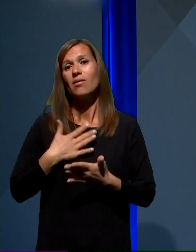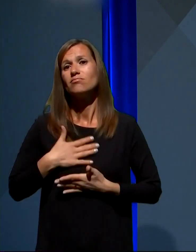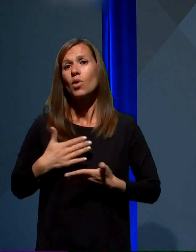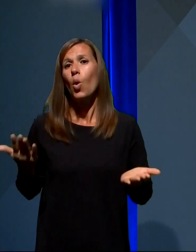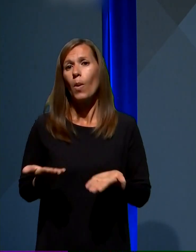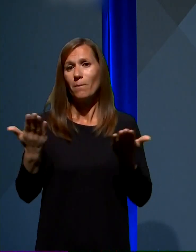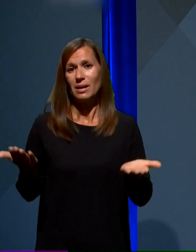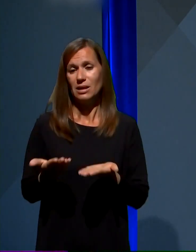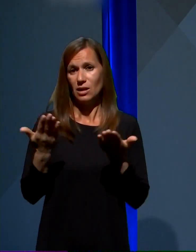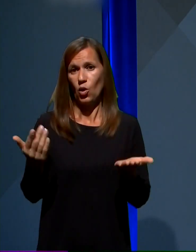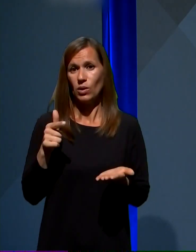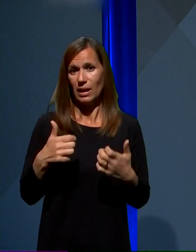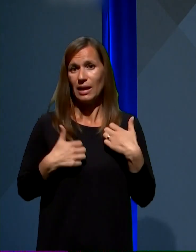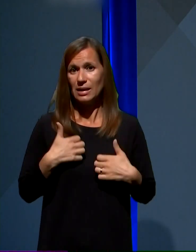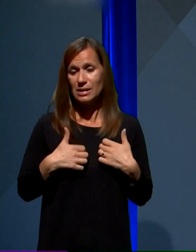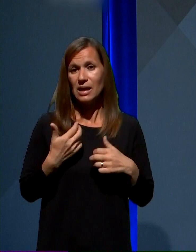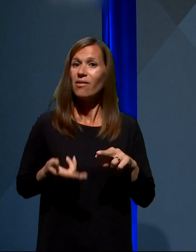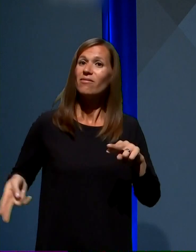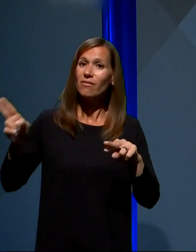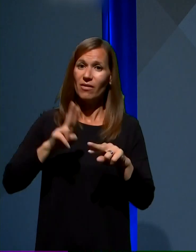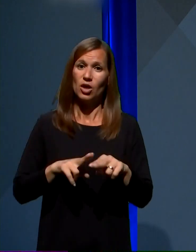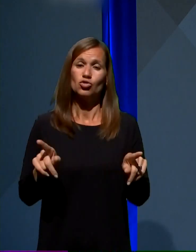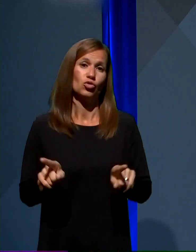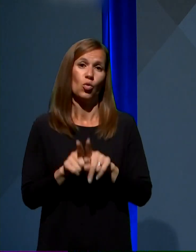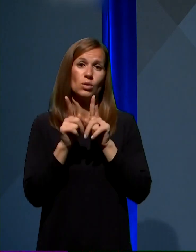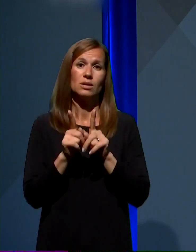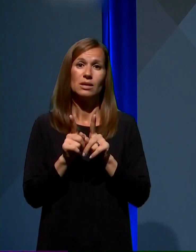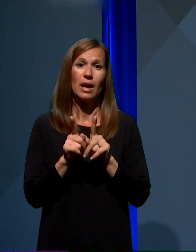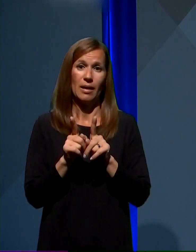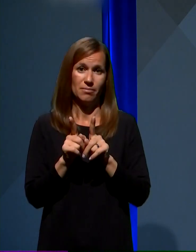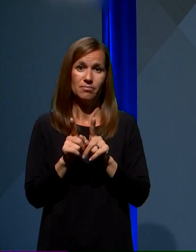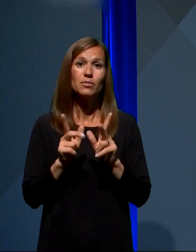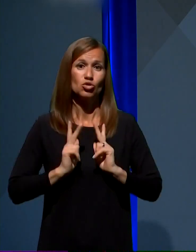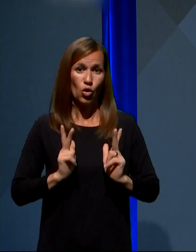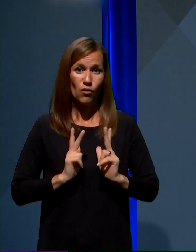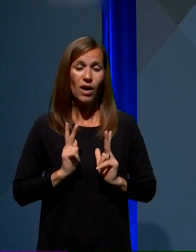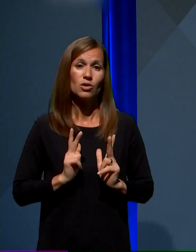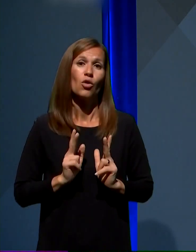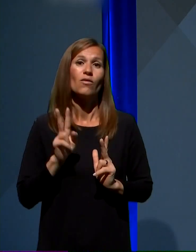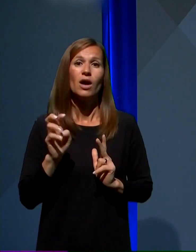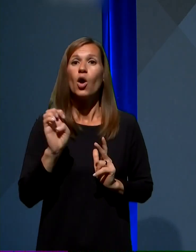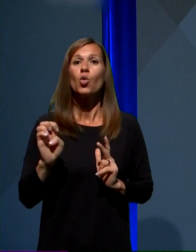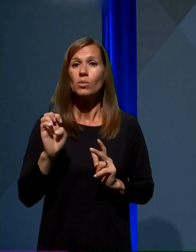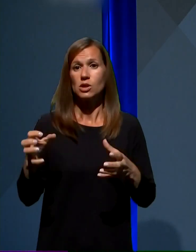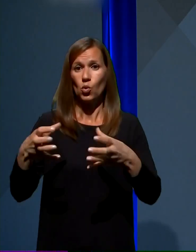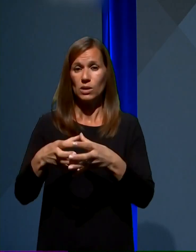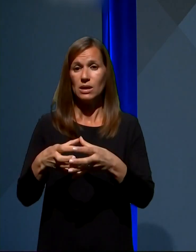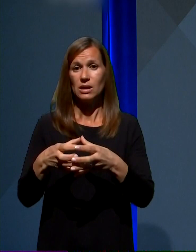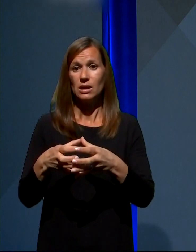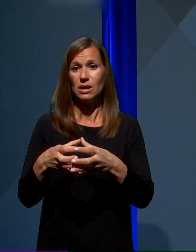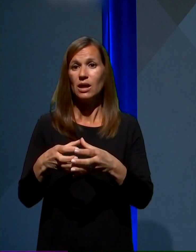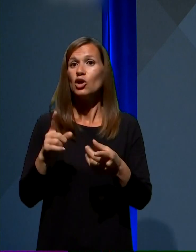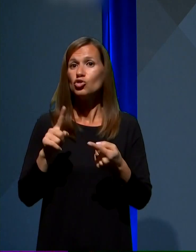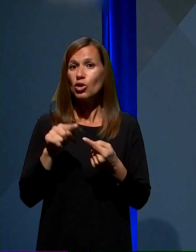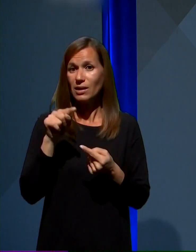te krize več, kot je predvideno v Evropski uniji, če seveda ta